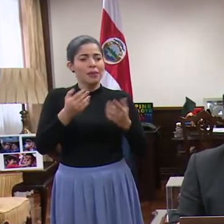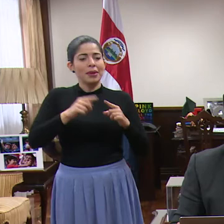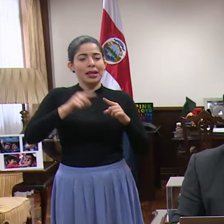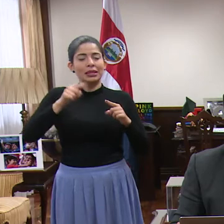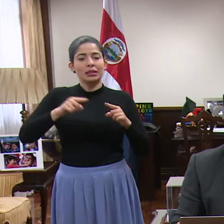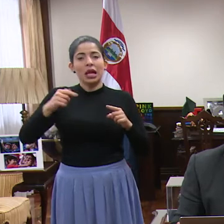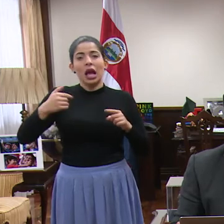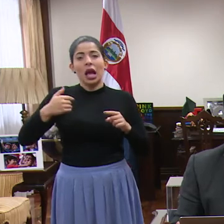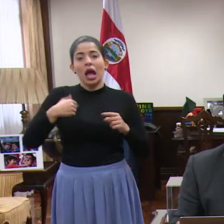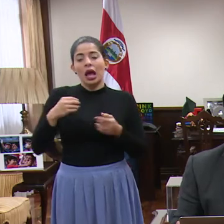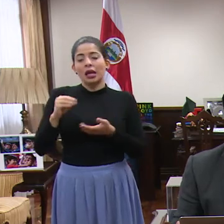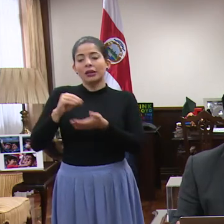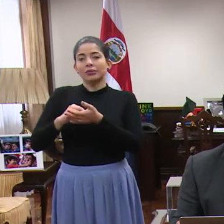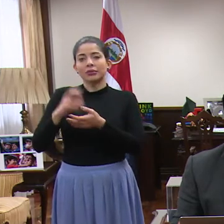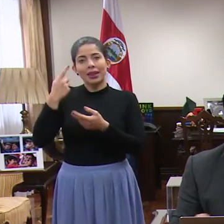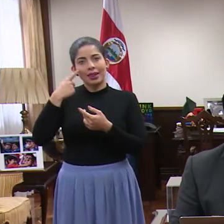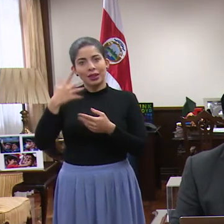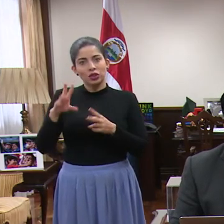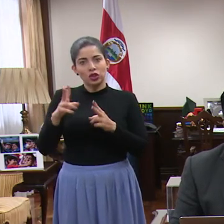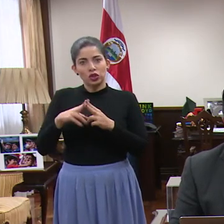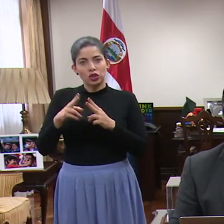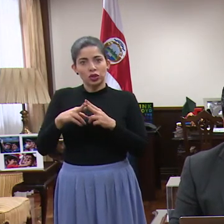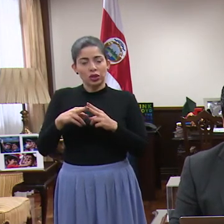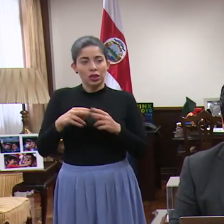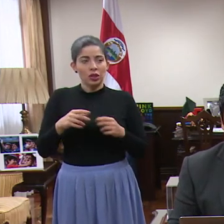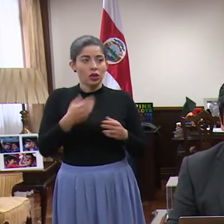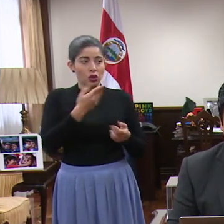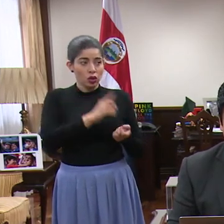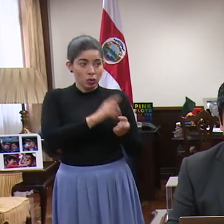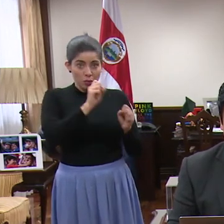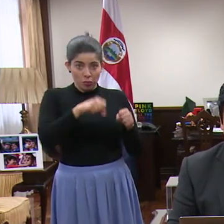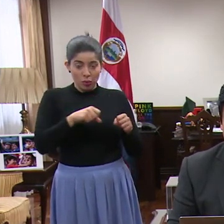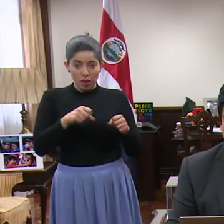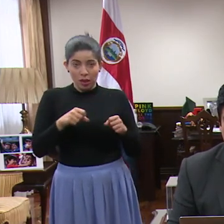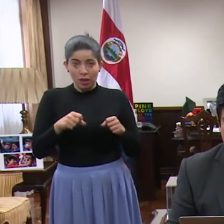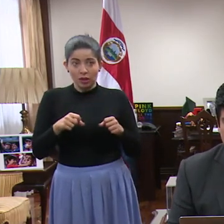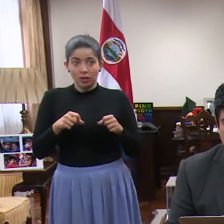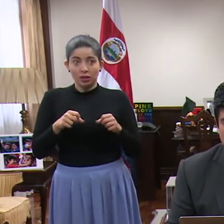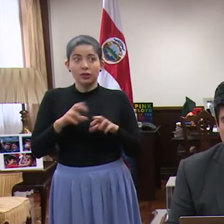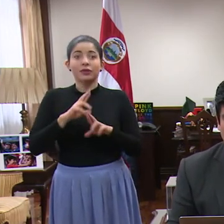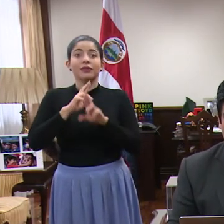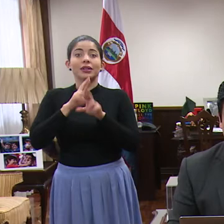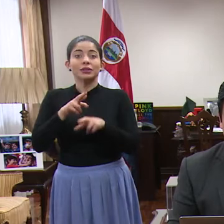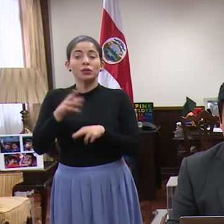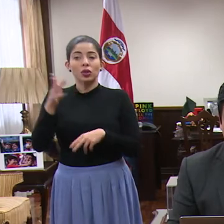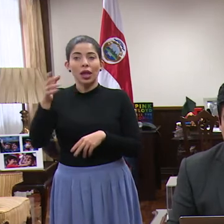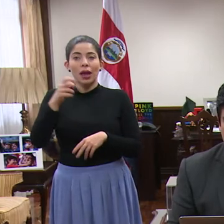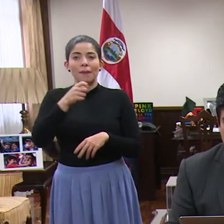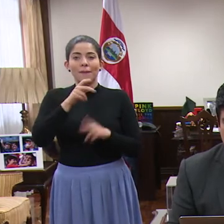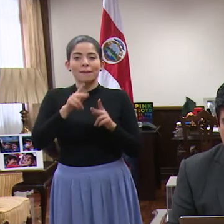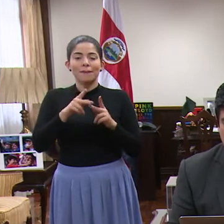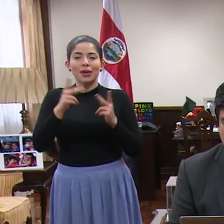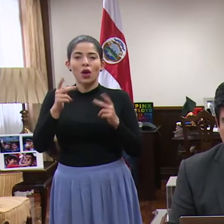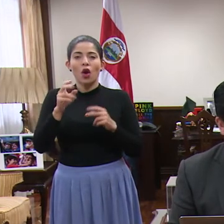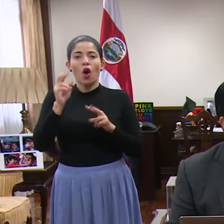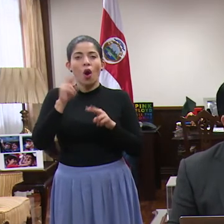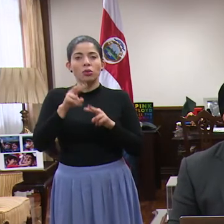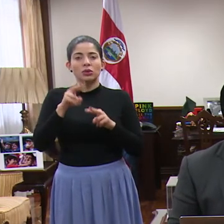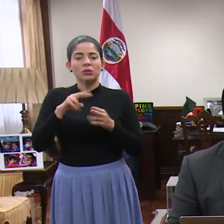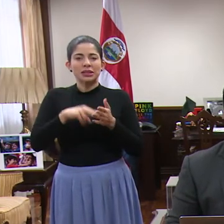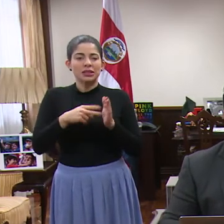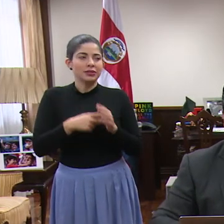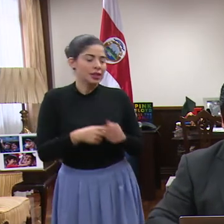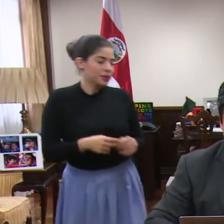estadísticas hay uno que se señala como desconocido. No sé, ese caso, doctor, si usted le puede responder al observador sobre ese tema de cantón